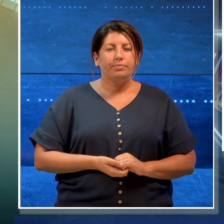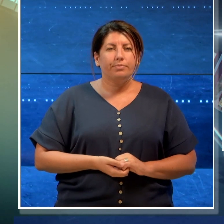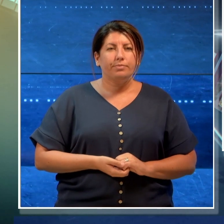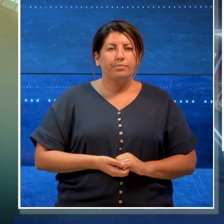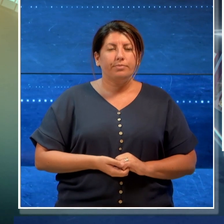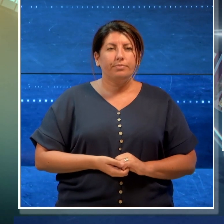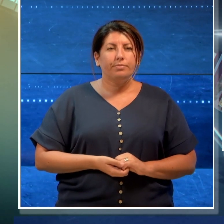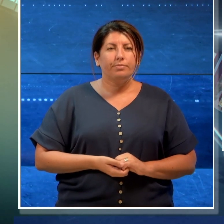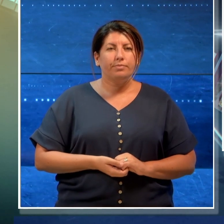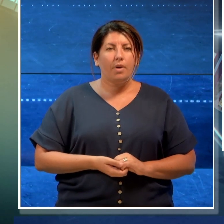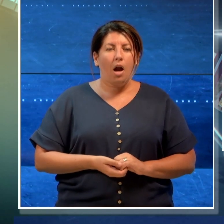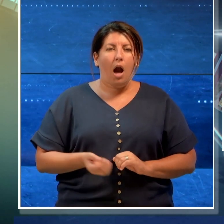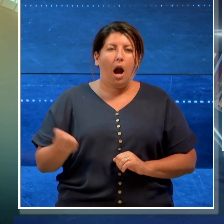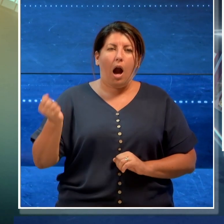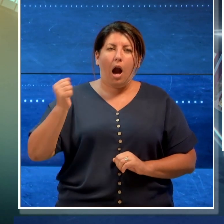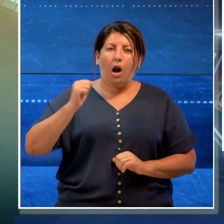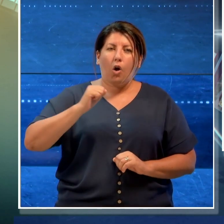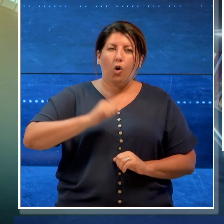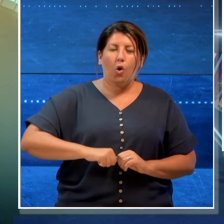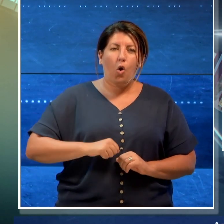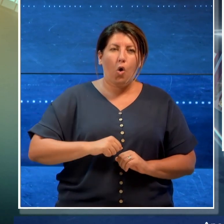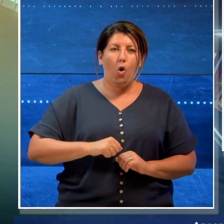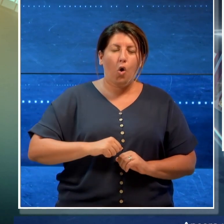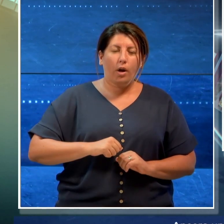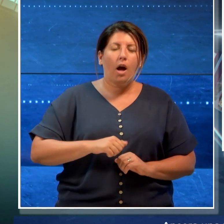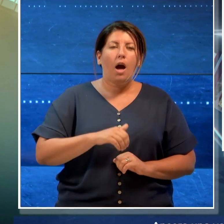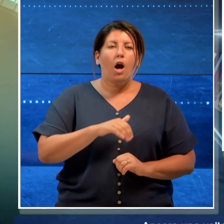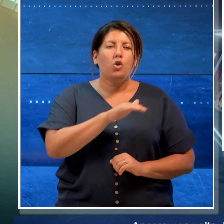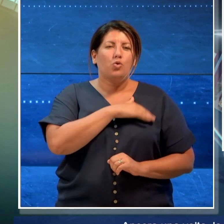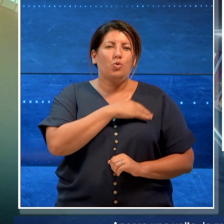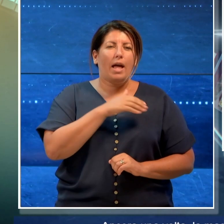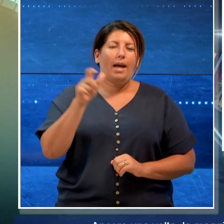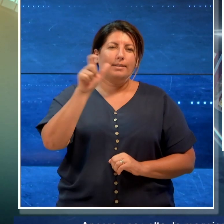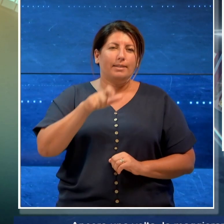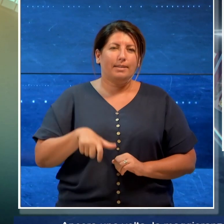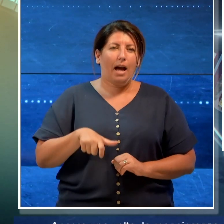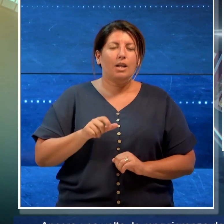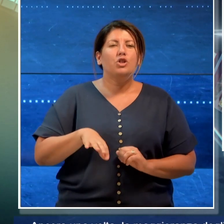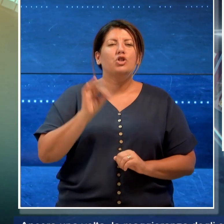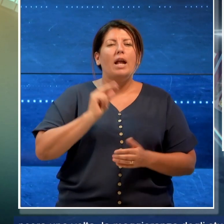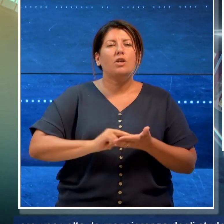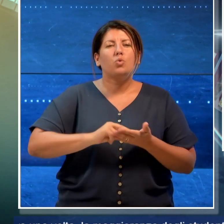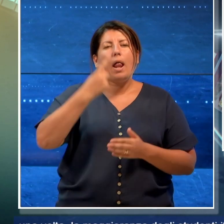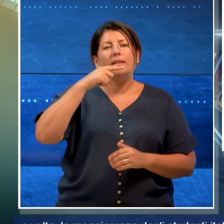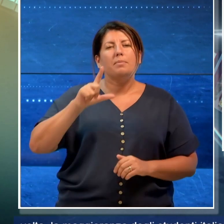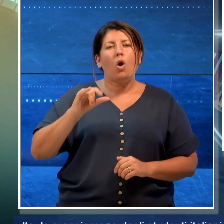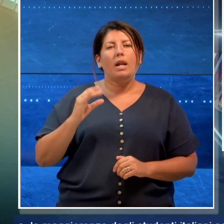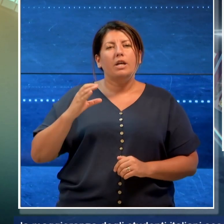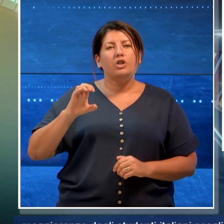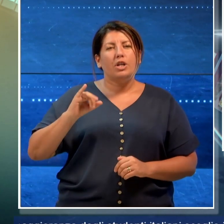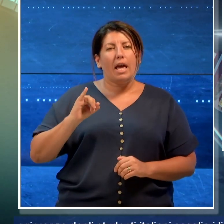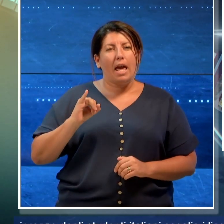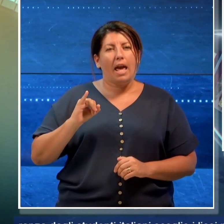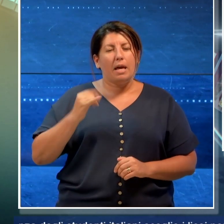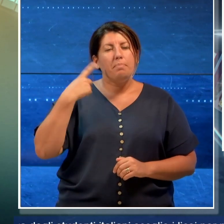Ancora una volta, la maggioranza degli studenti italiani sceglie i licei per proseguire la